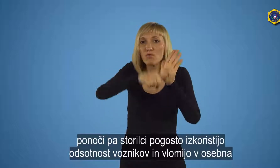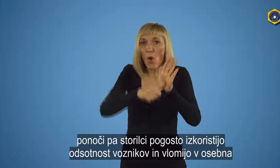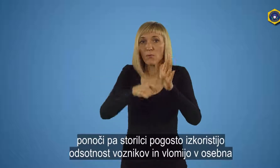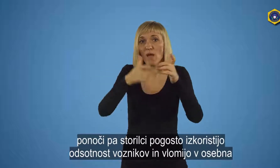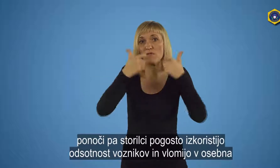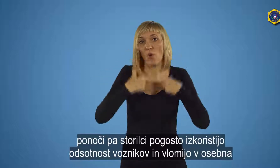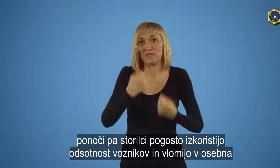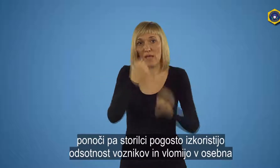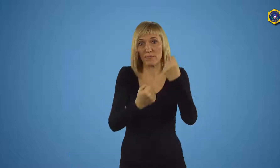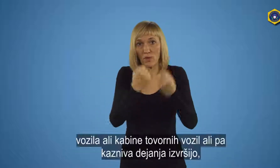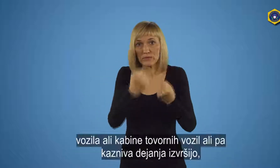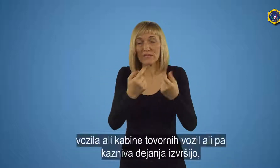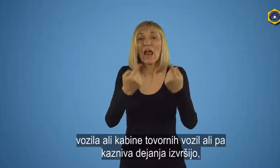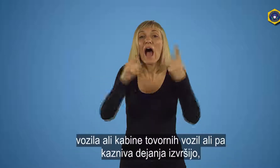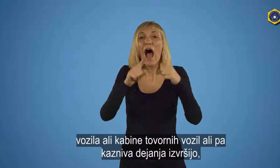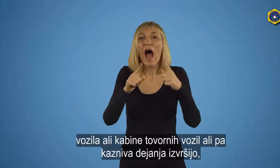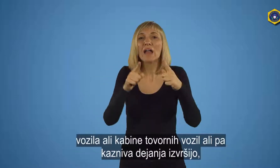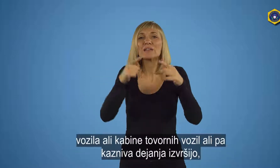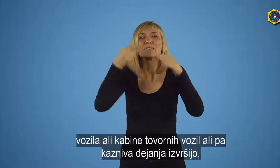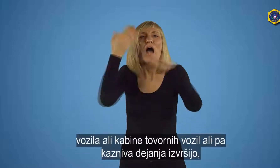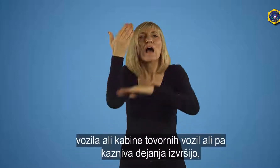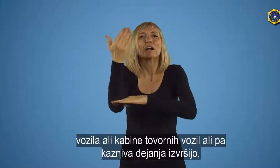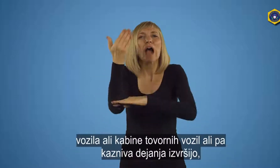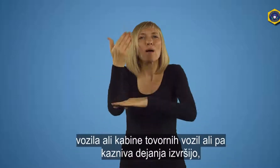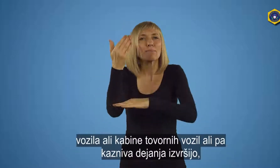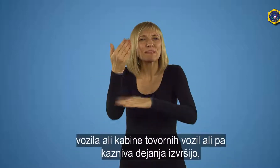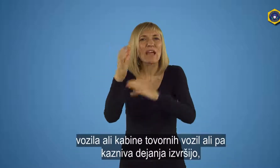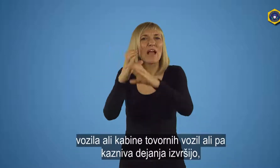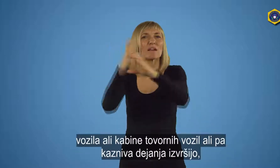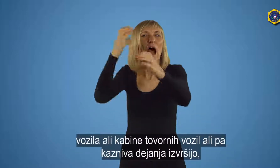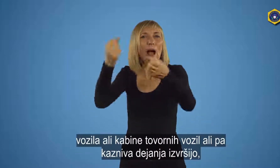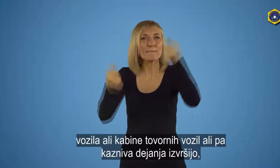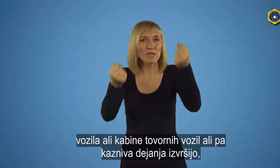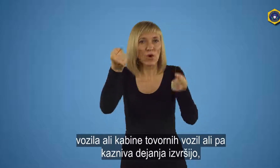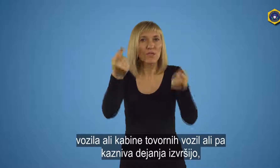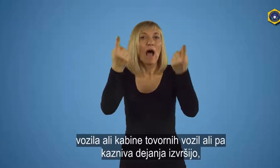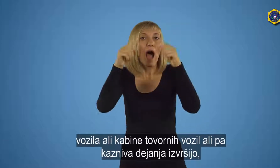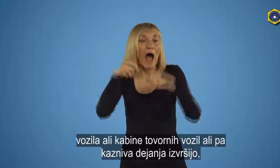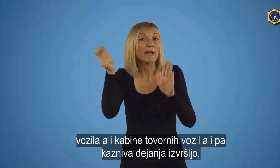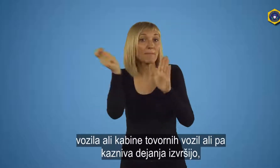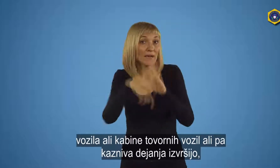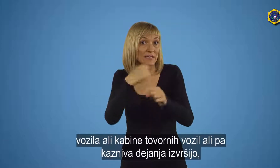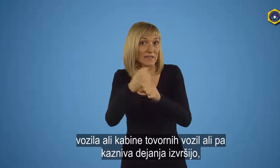vozil, ali pa kazniva dejanja izvršijo medtem, ko vozniki počivajo v svojih vozilih.